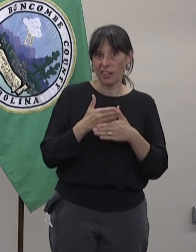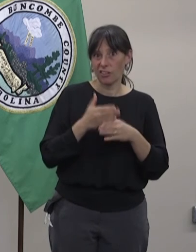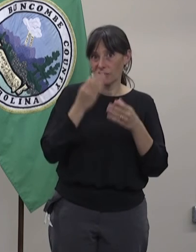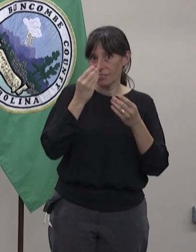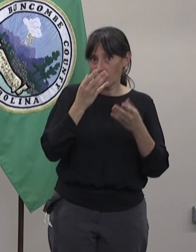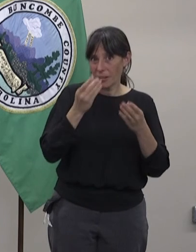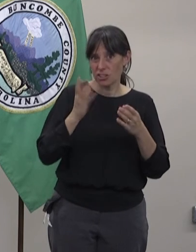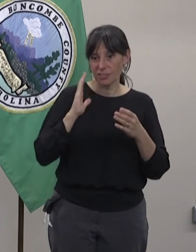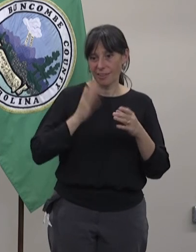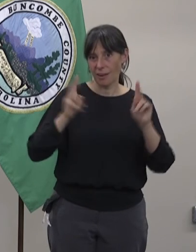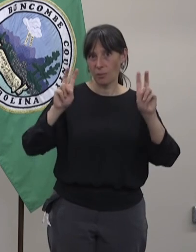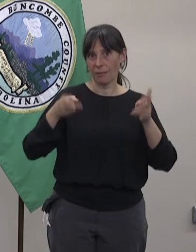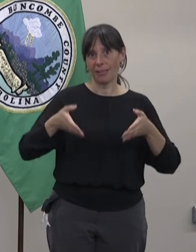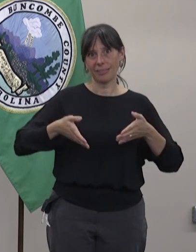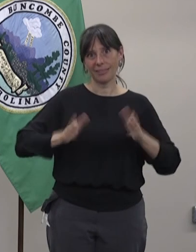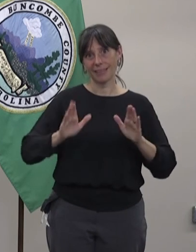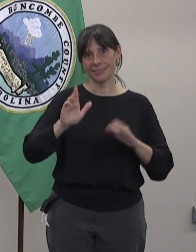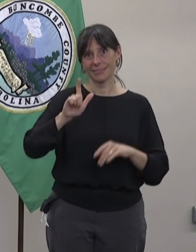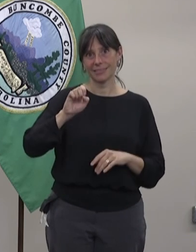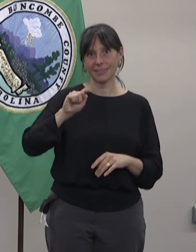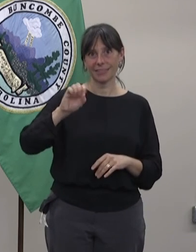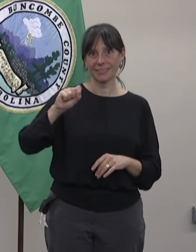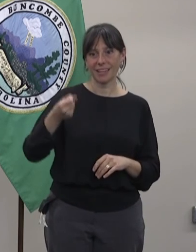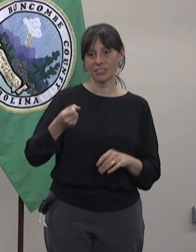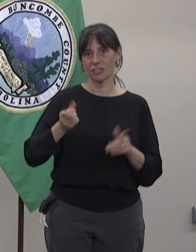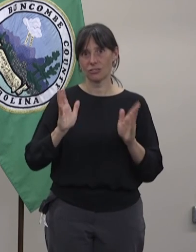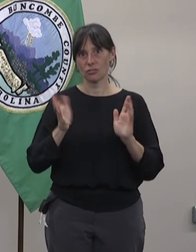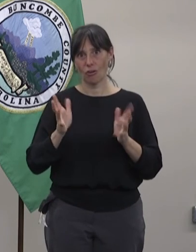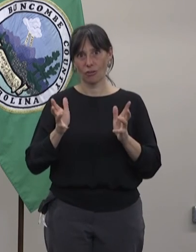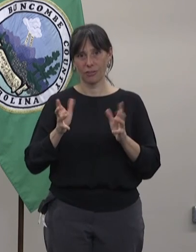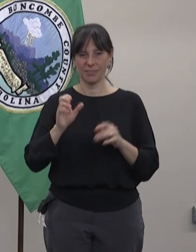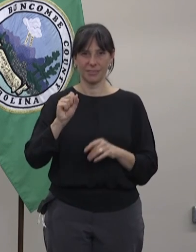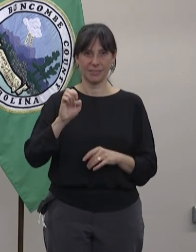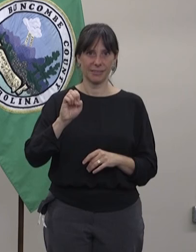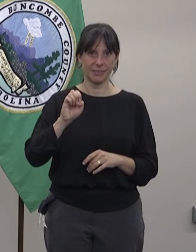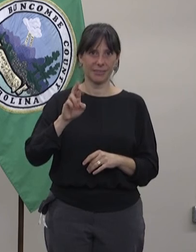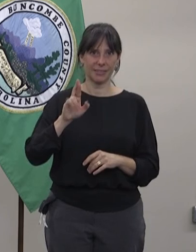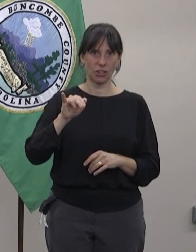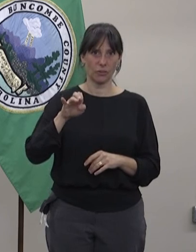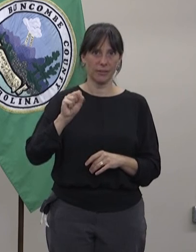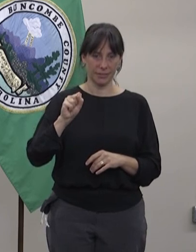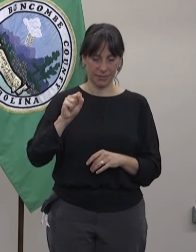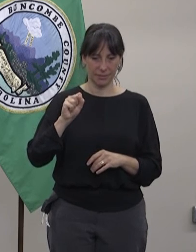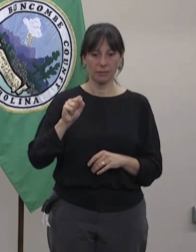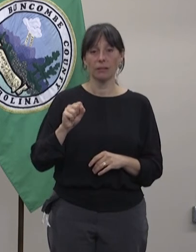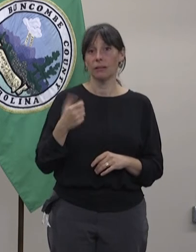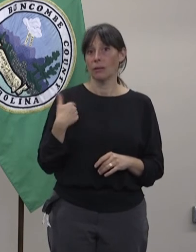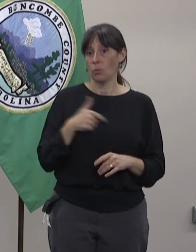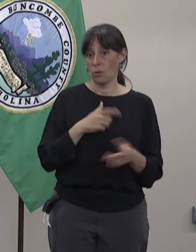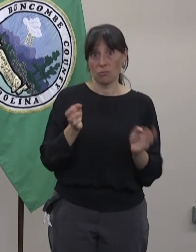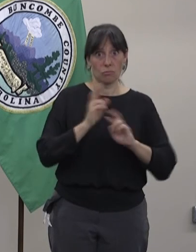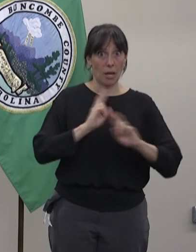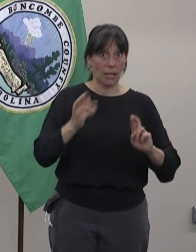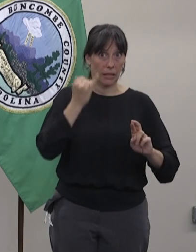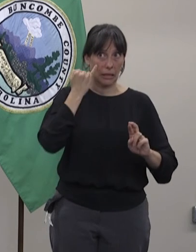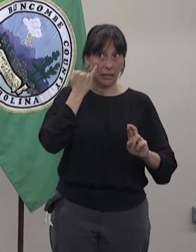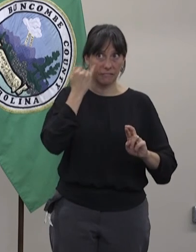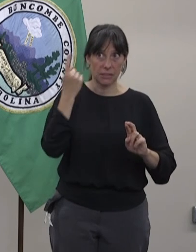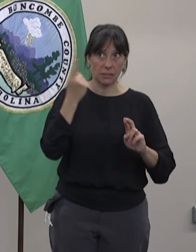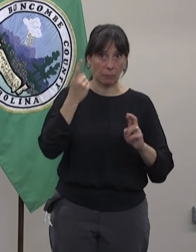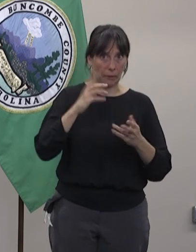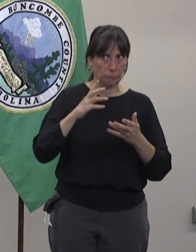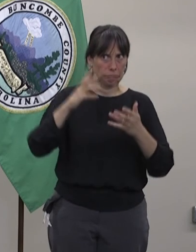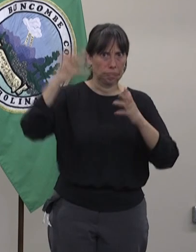que no hay actualizaciones, el Centro de Operaciones de Emergencia tendrán